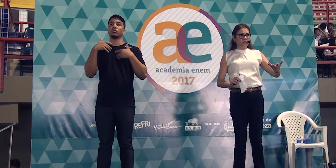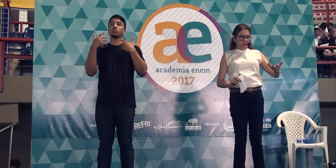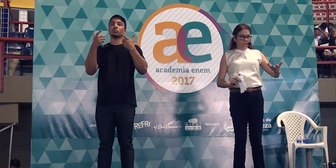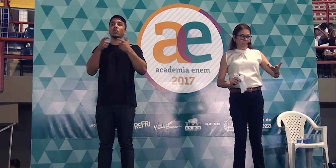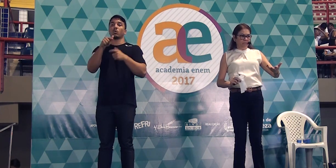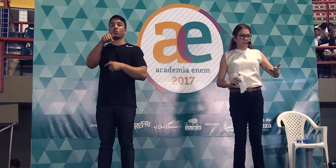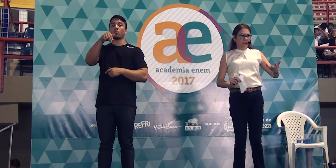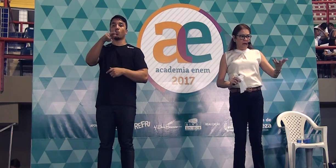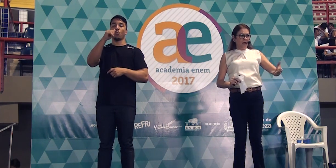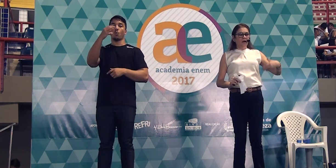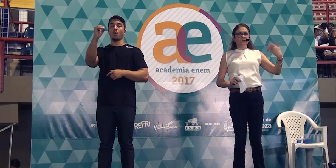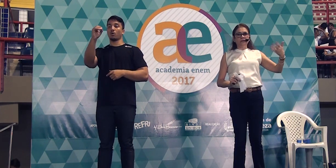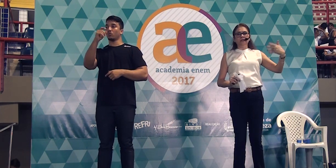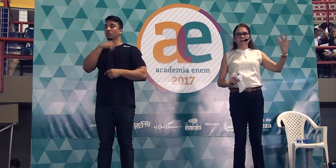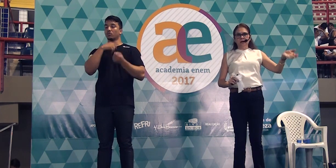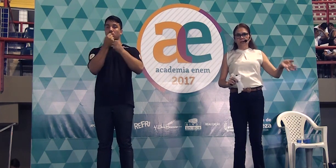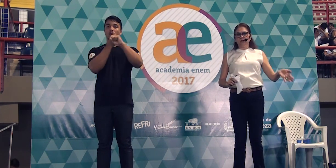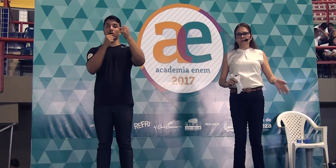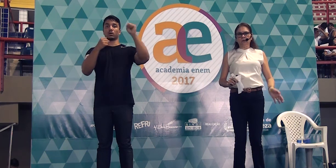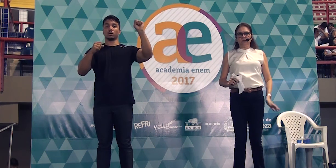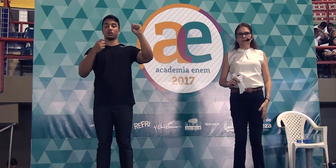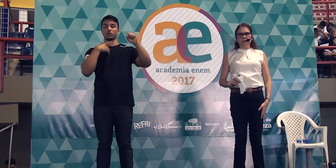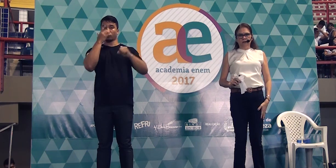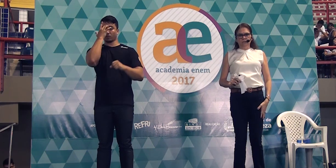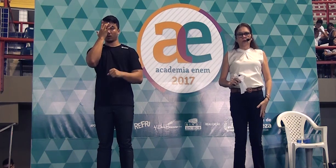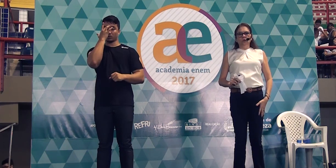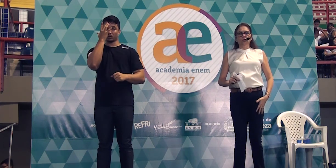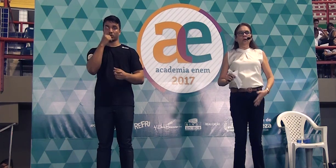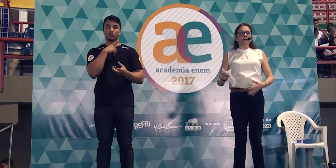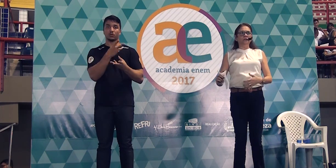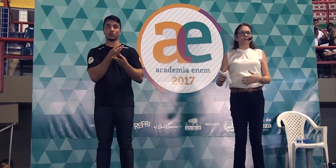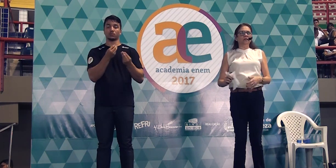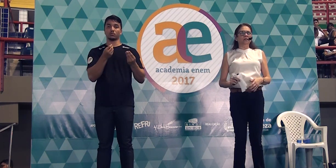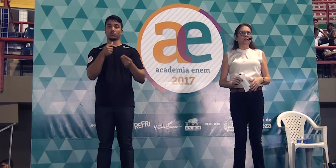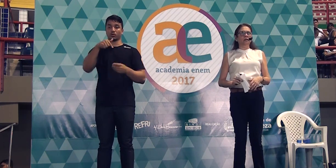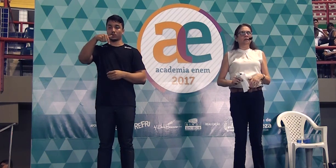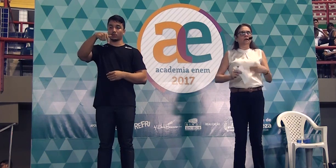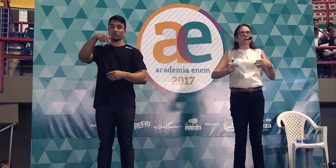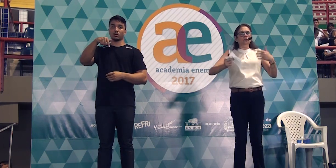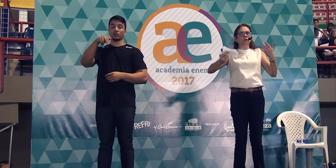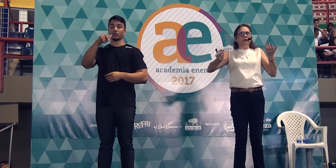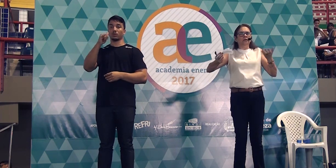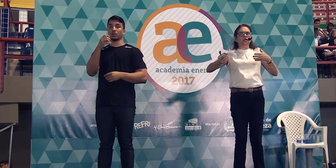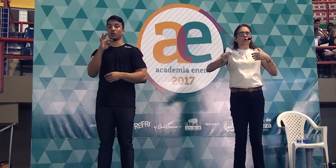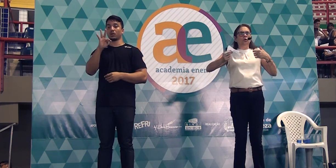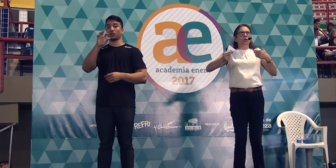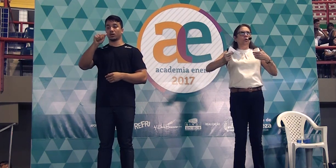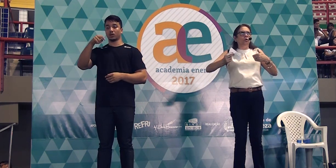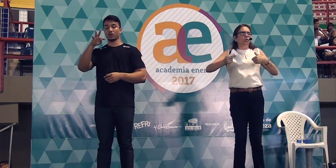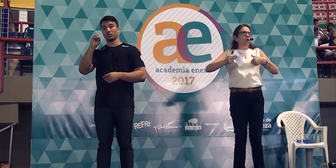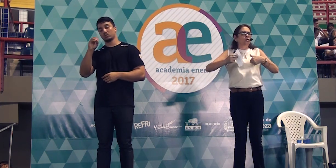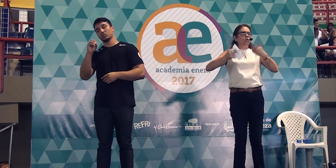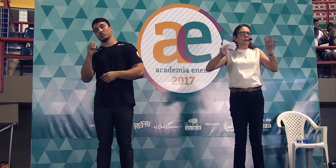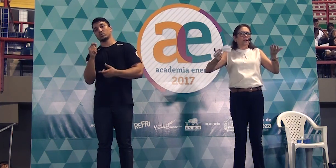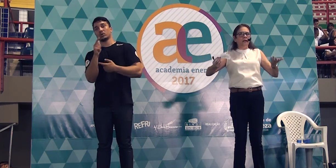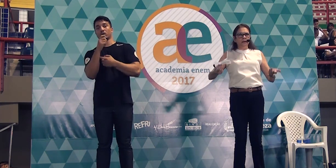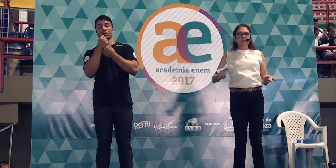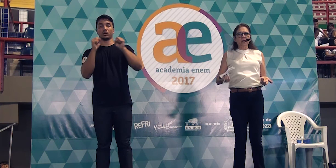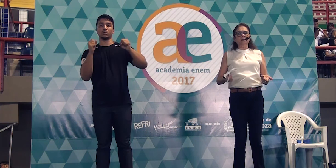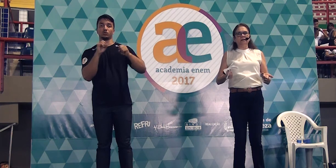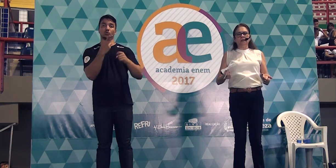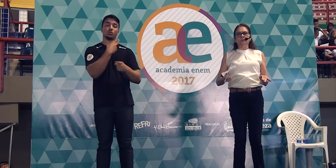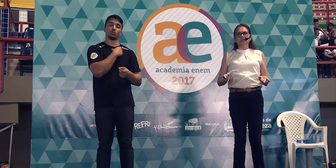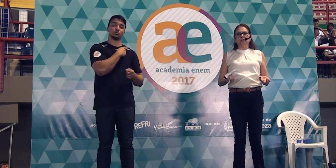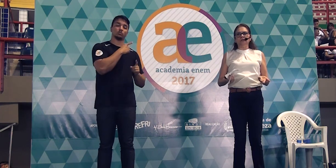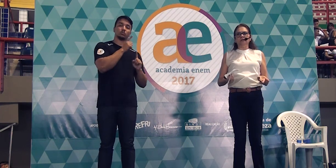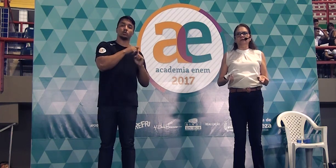grande é a facilidade que isso acontecer? No lugar de você dizer, tanto grande ou de uma maneira